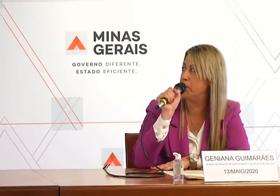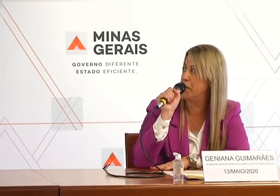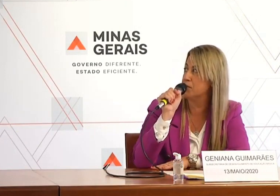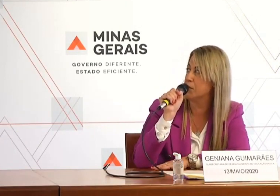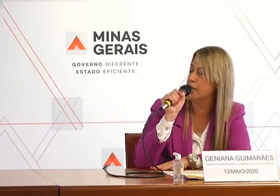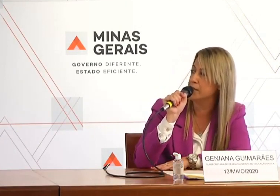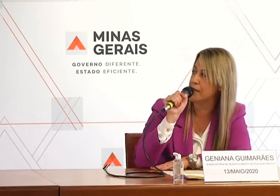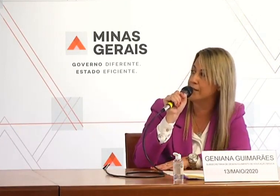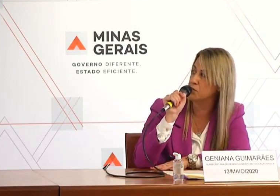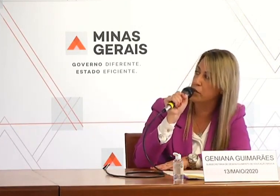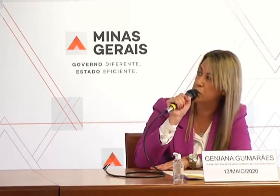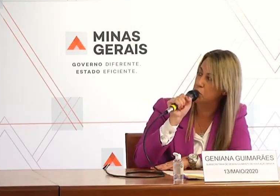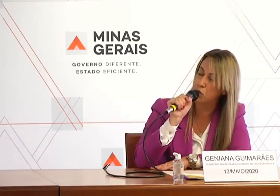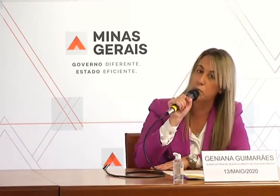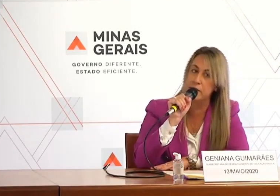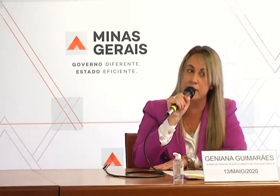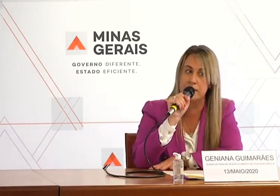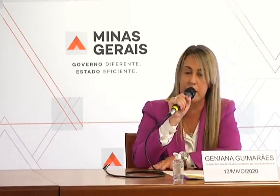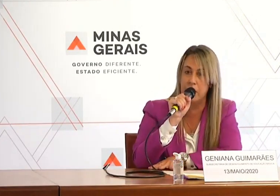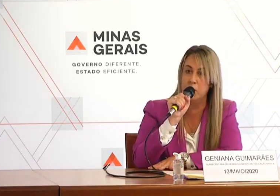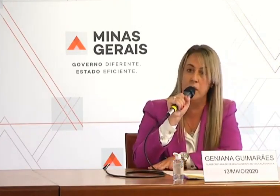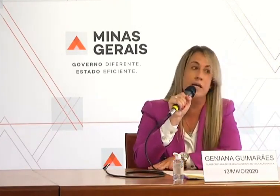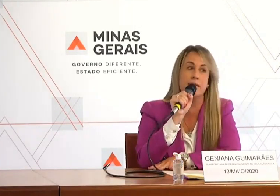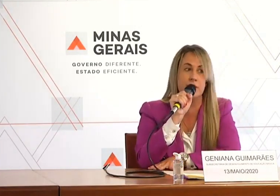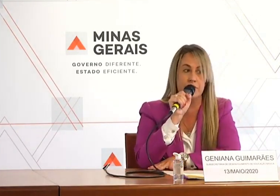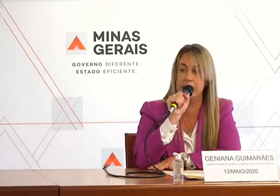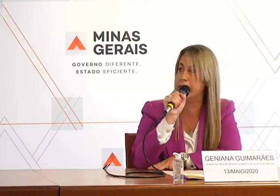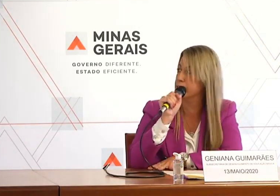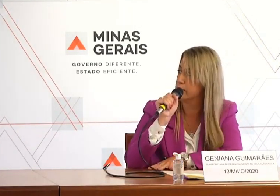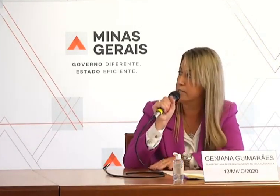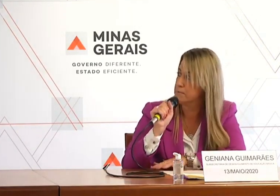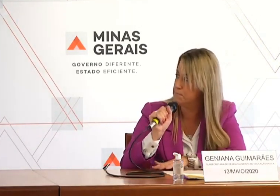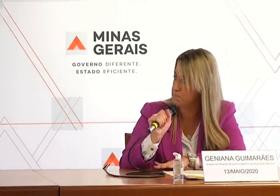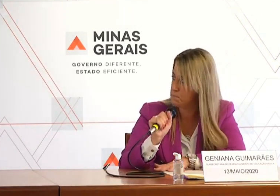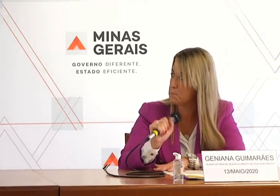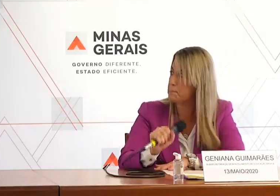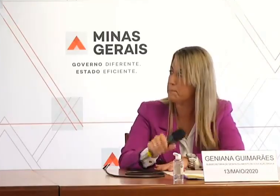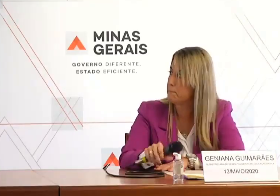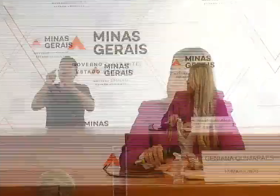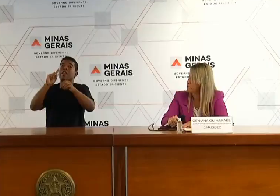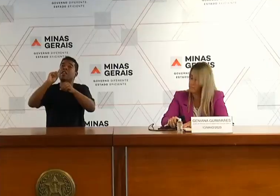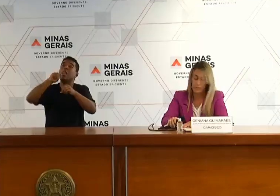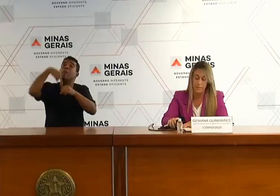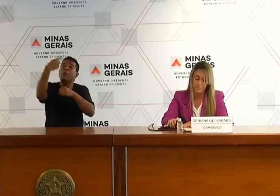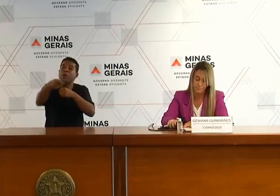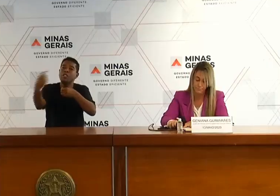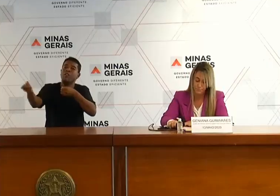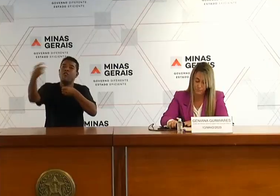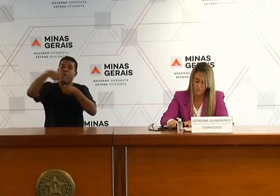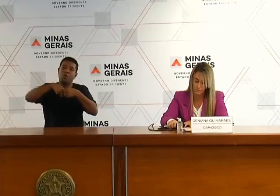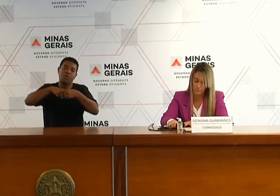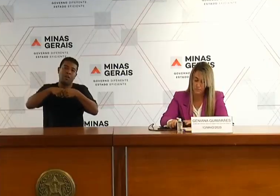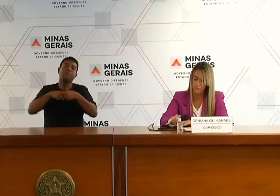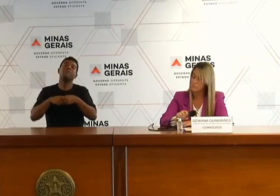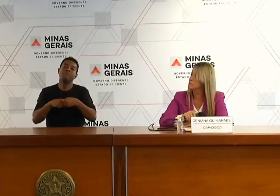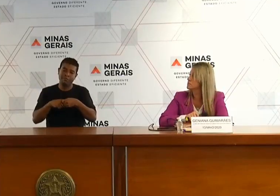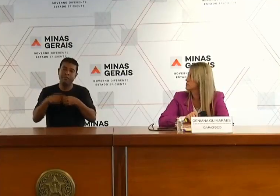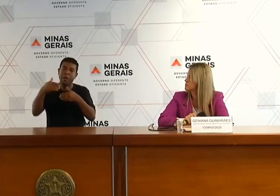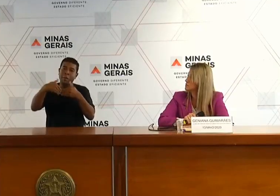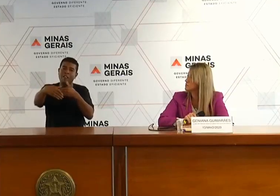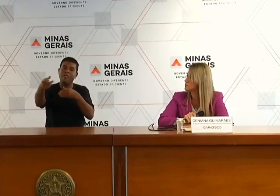mas as avaliações de desempenho serão realizadas no retorno presencial das atividades. Pergunta da jornalista